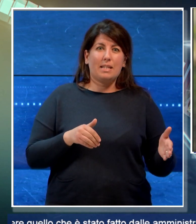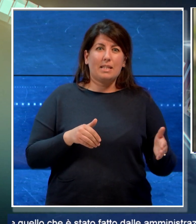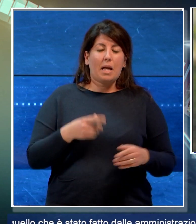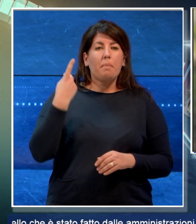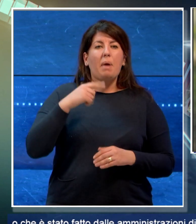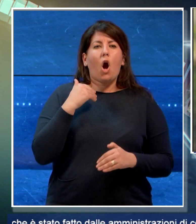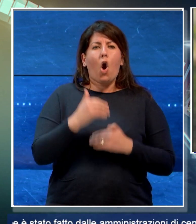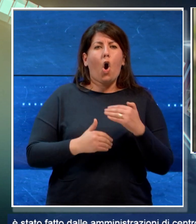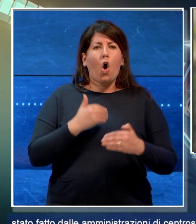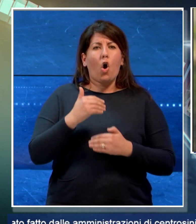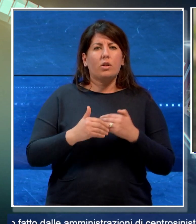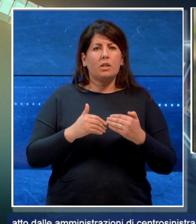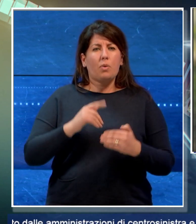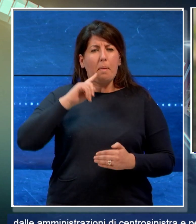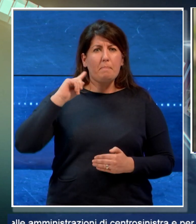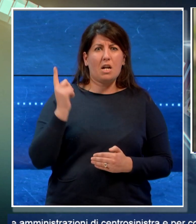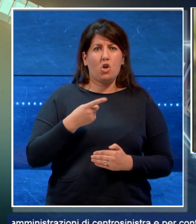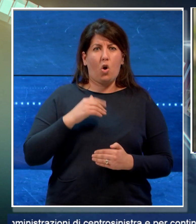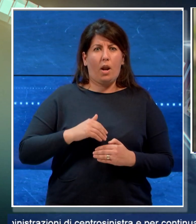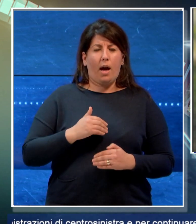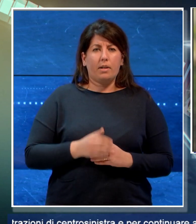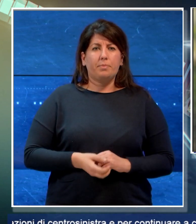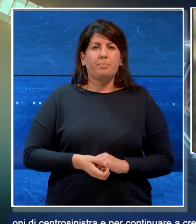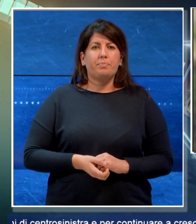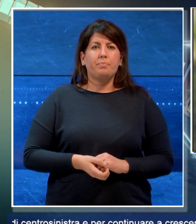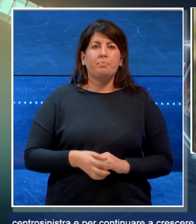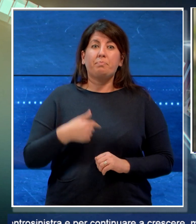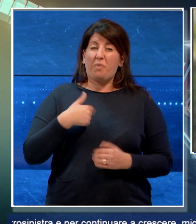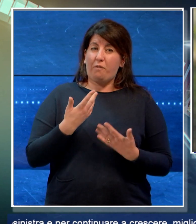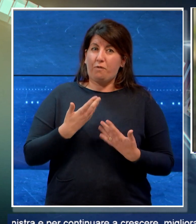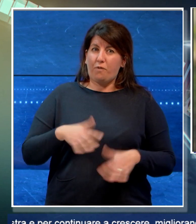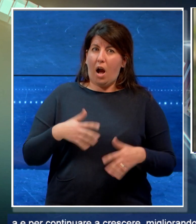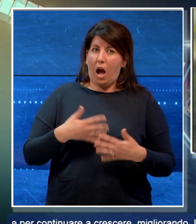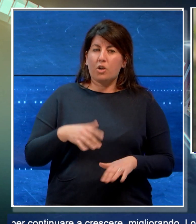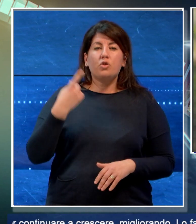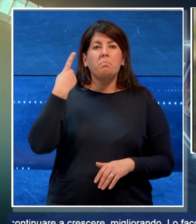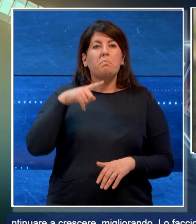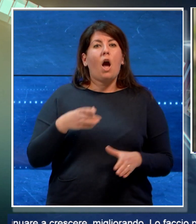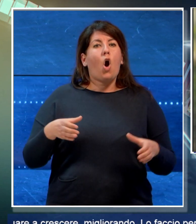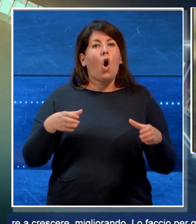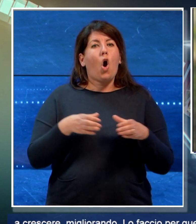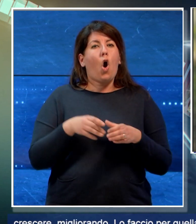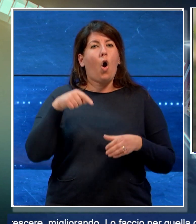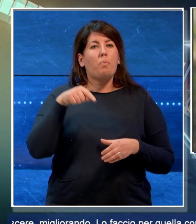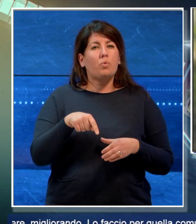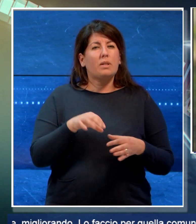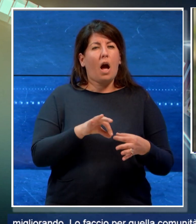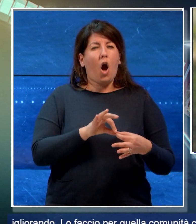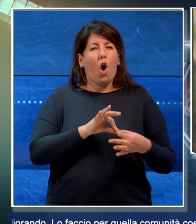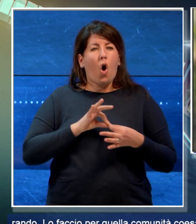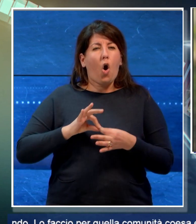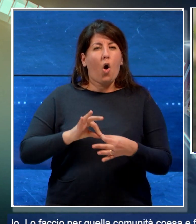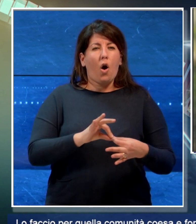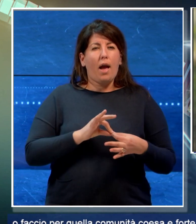continuare a crescere migliorando. Lo faccio per quella comunità coesa e forte di